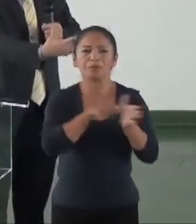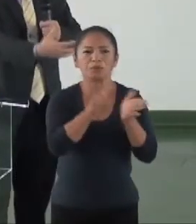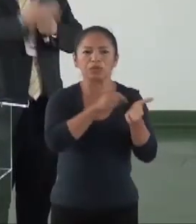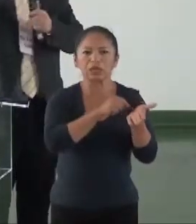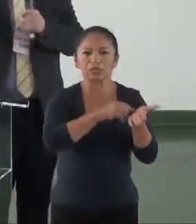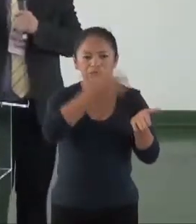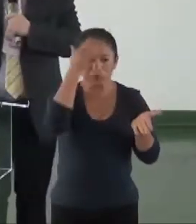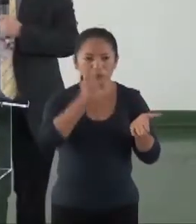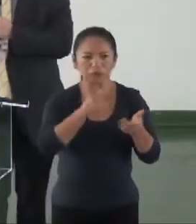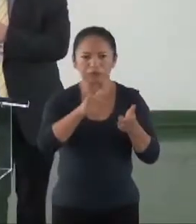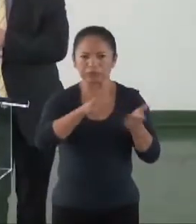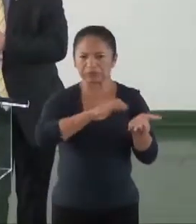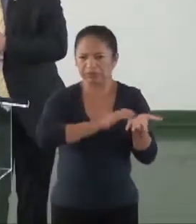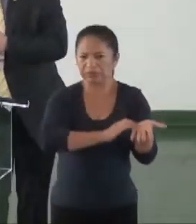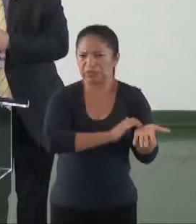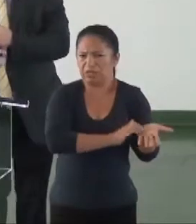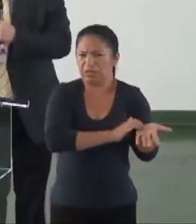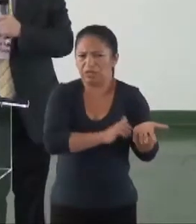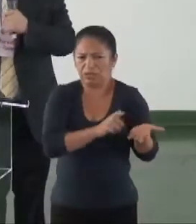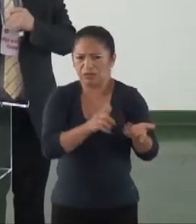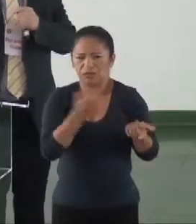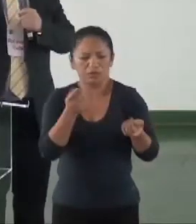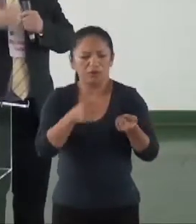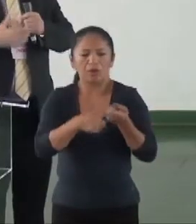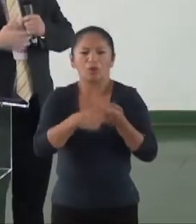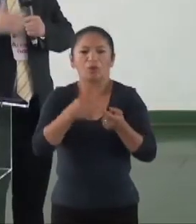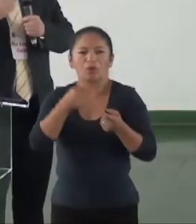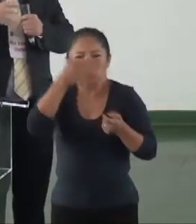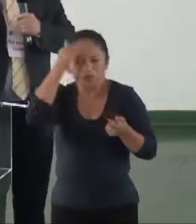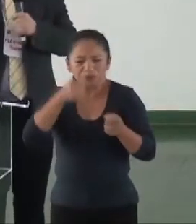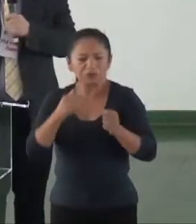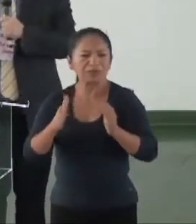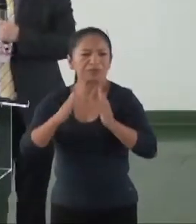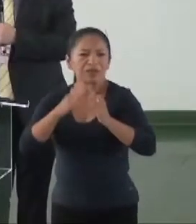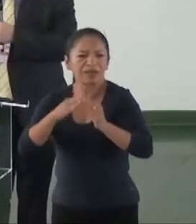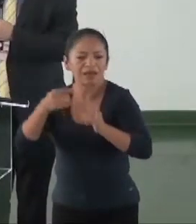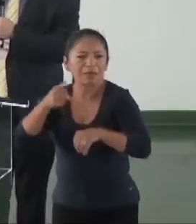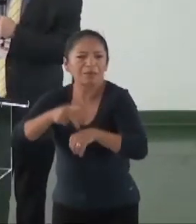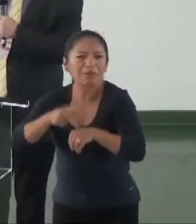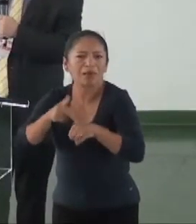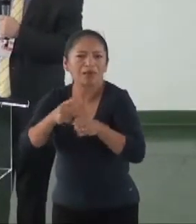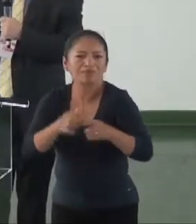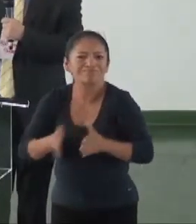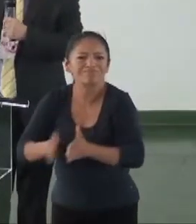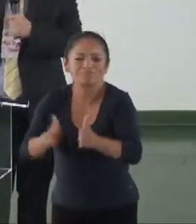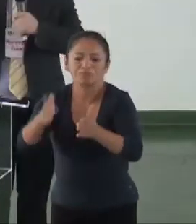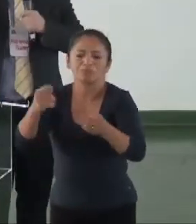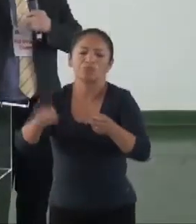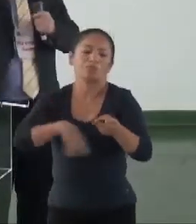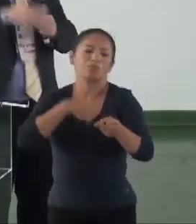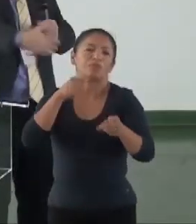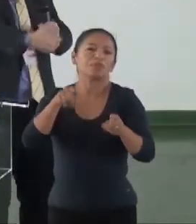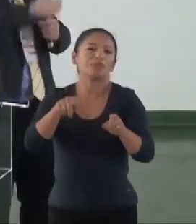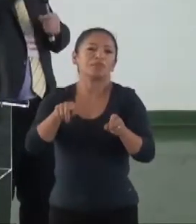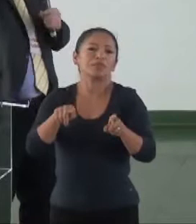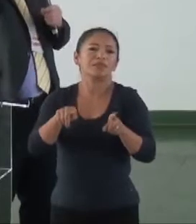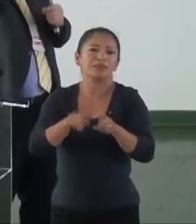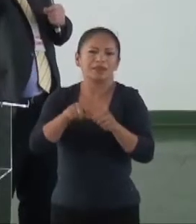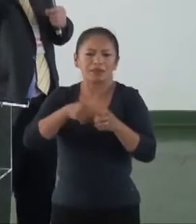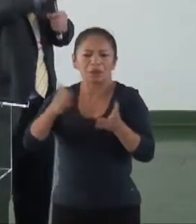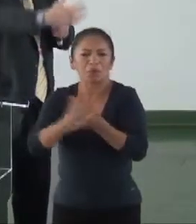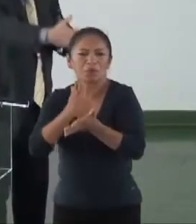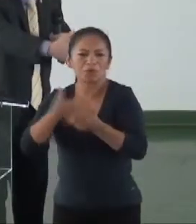quilombolas? Tem pessoas ribeirinhas? Por exemplo, no estado do Pará, você tem populações ribeirinhas que moram em